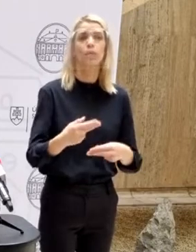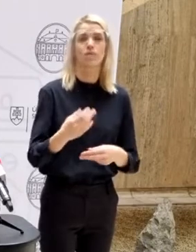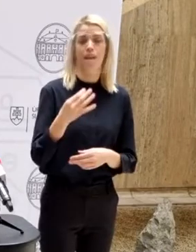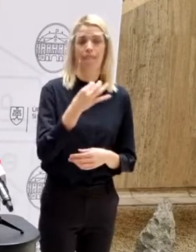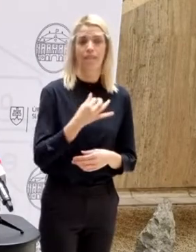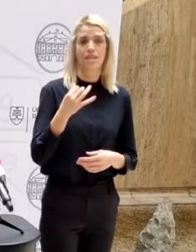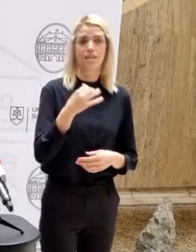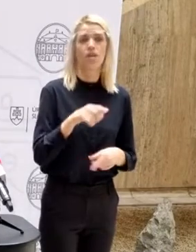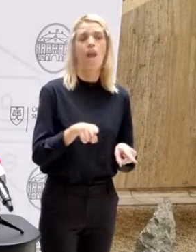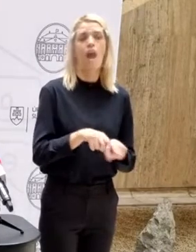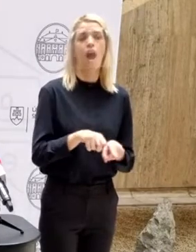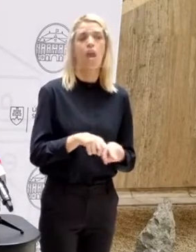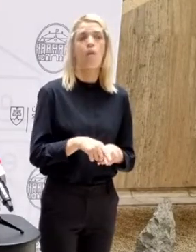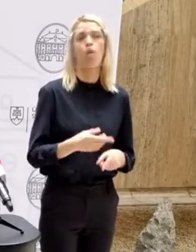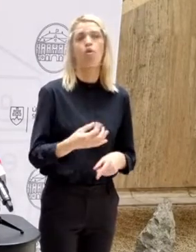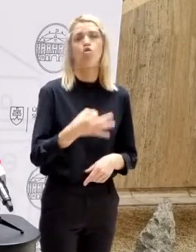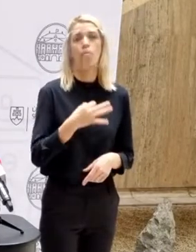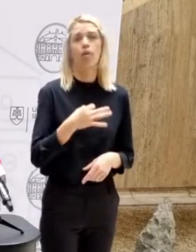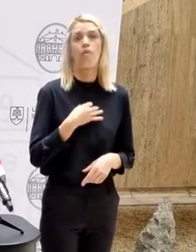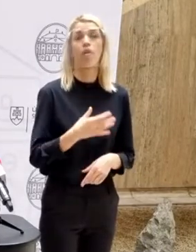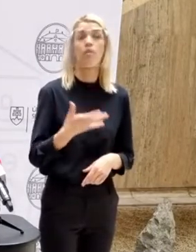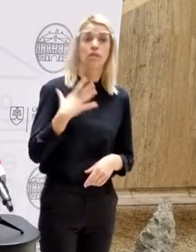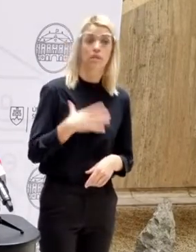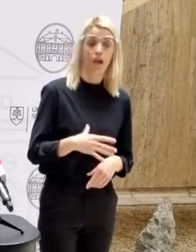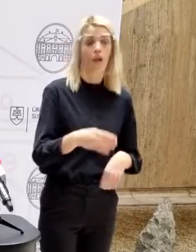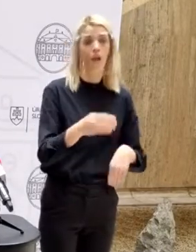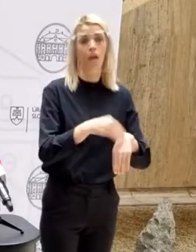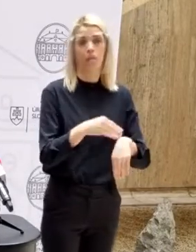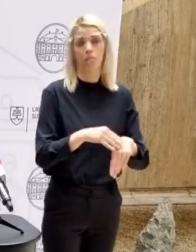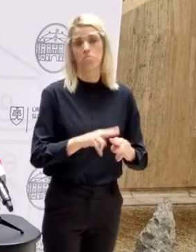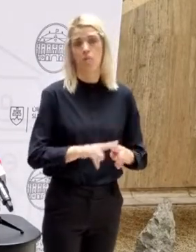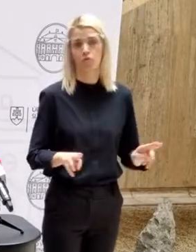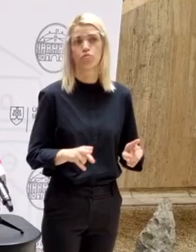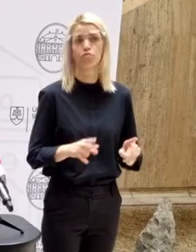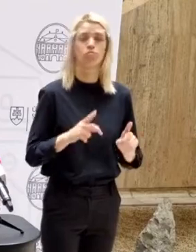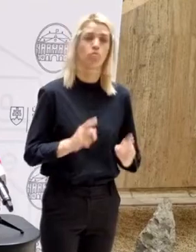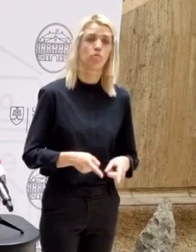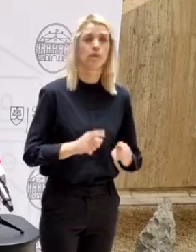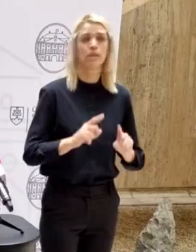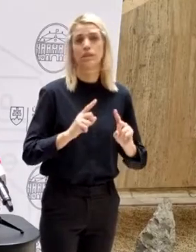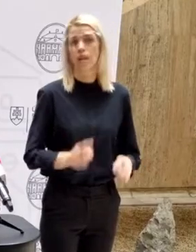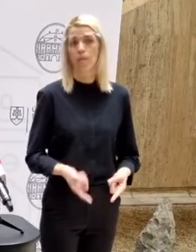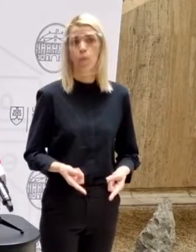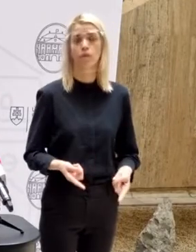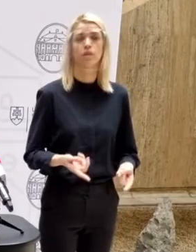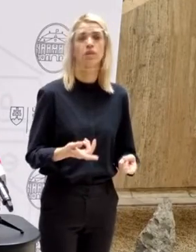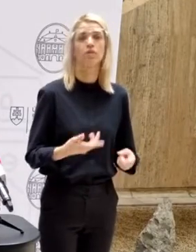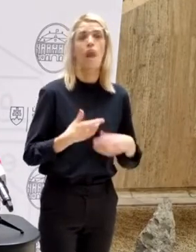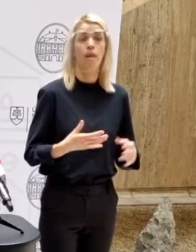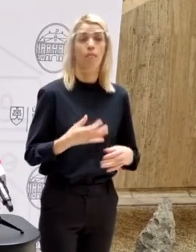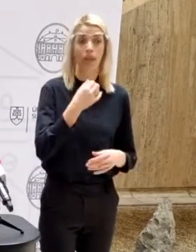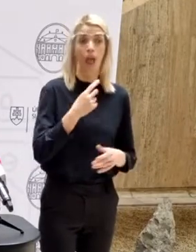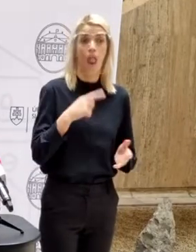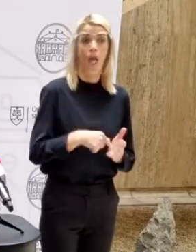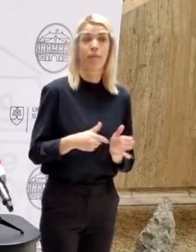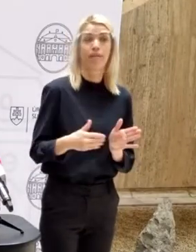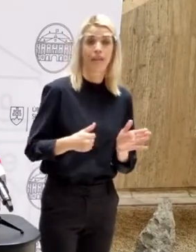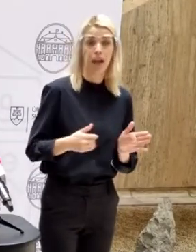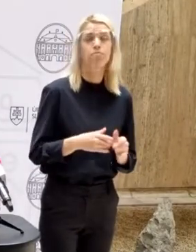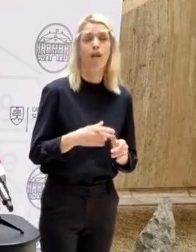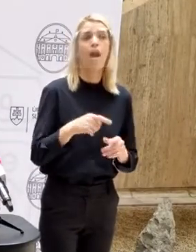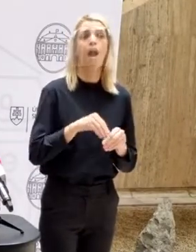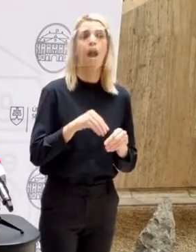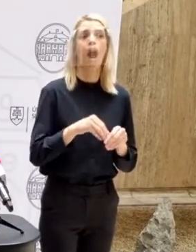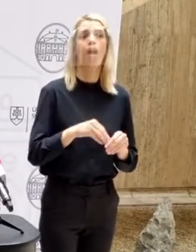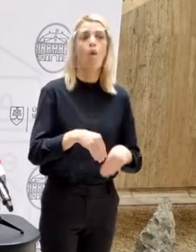jednoducho, bolo to také, tak dobrovoľne môžete nahlásiť, keď mnoho ľudí proste testovalo, nenahlásovalo alebo testovalo len, keď bolo treba. Čiže aj tá